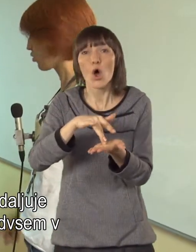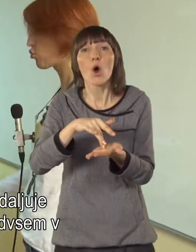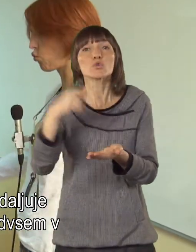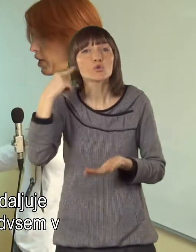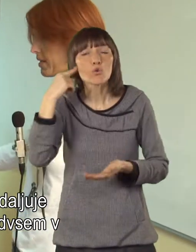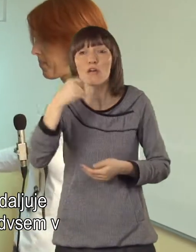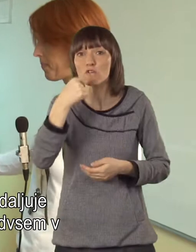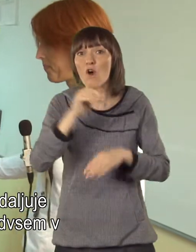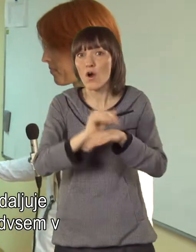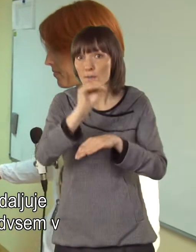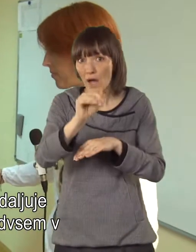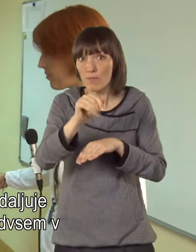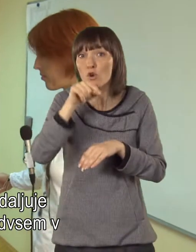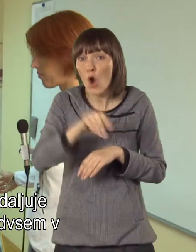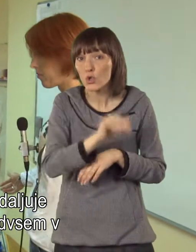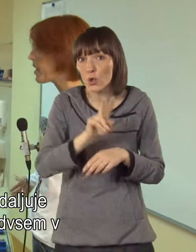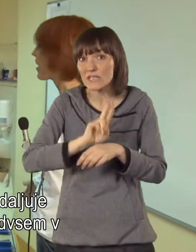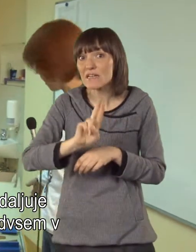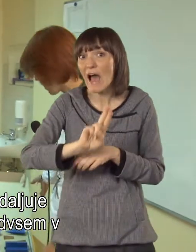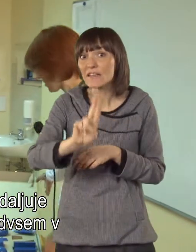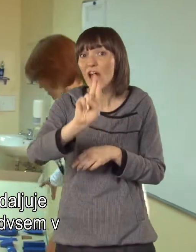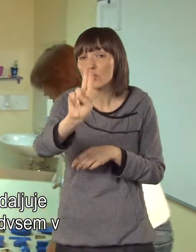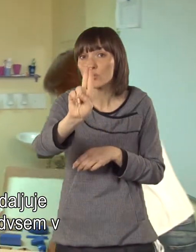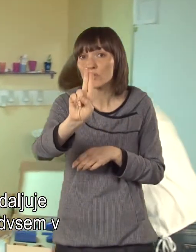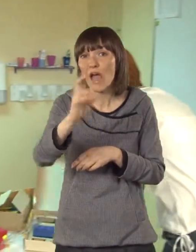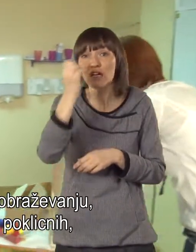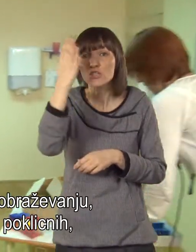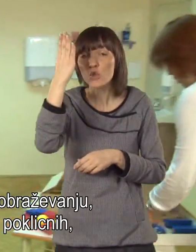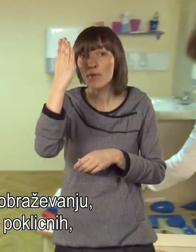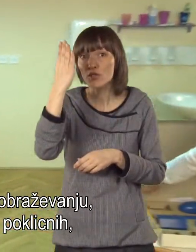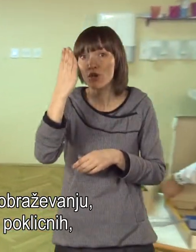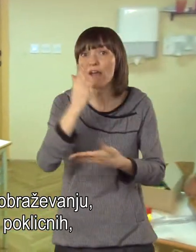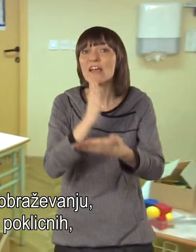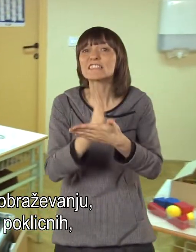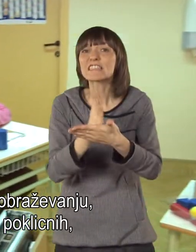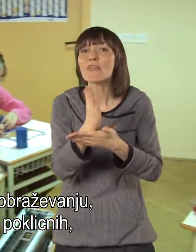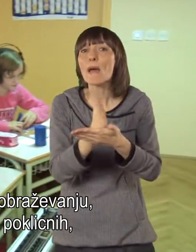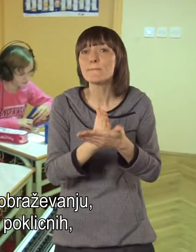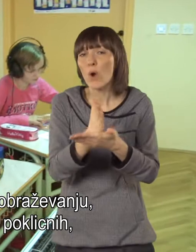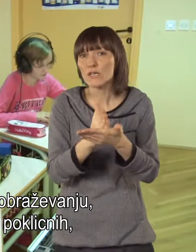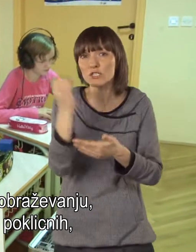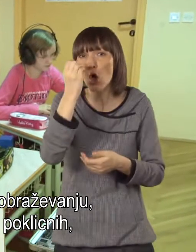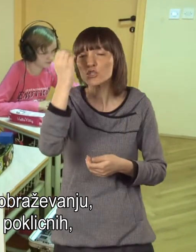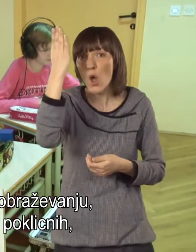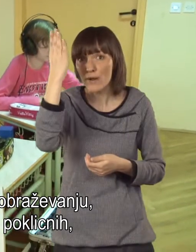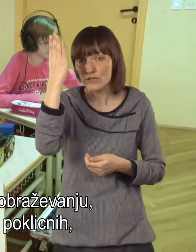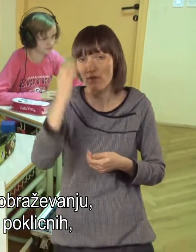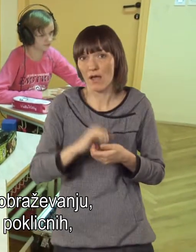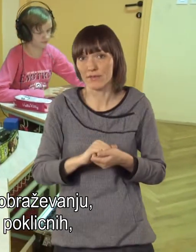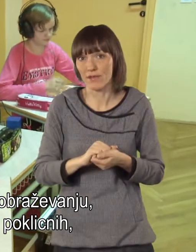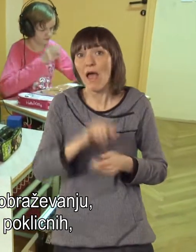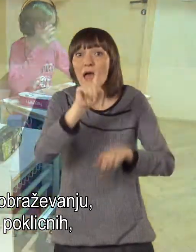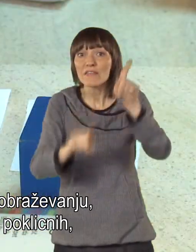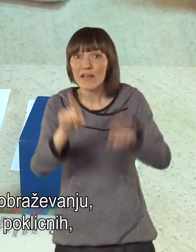Mariboru, nadaljuje izobraževanje predvsem v srednjem poklicnem izobraževanju,